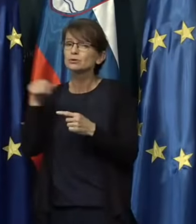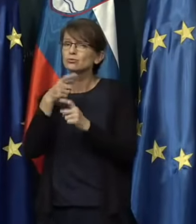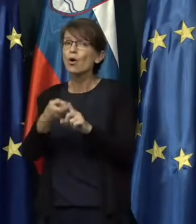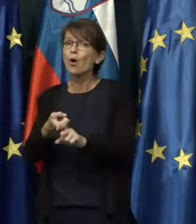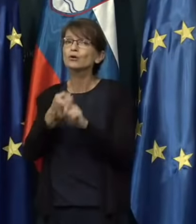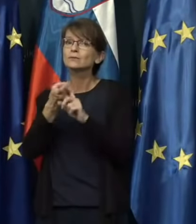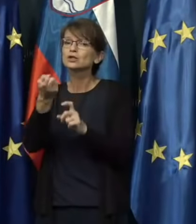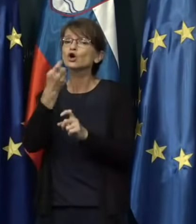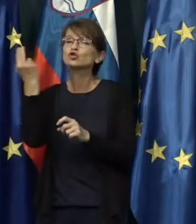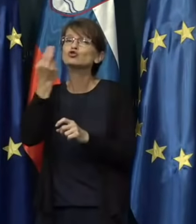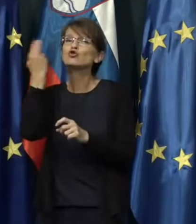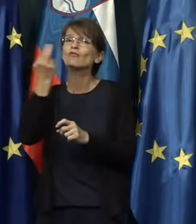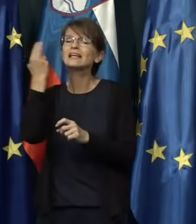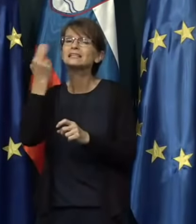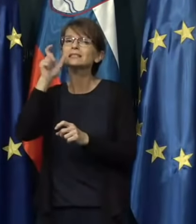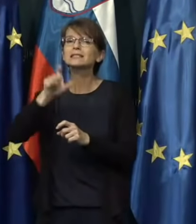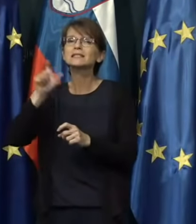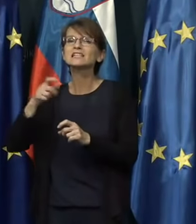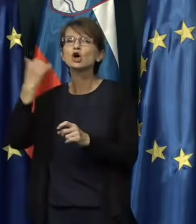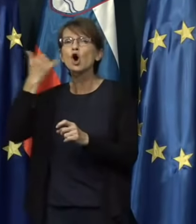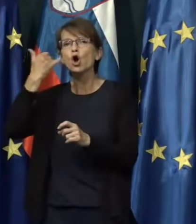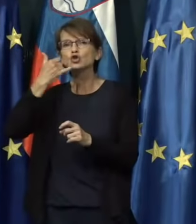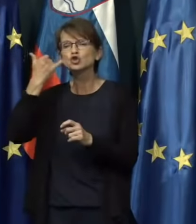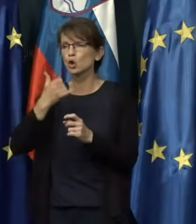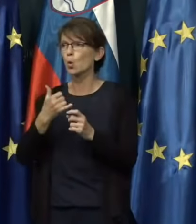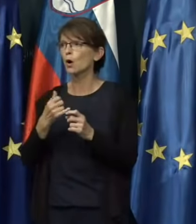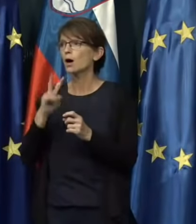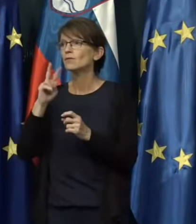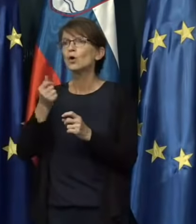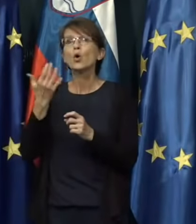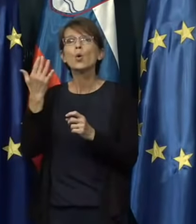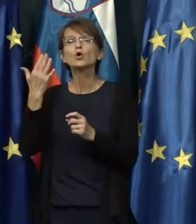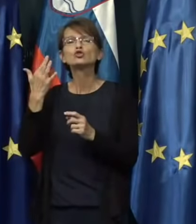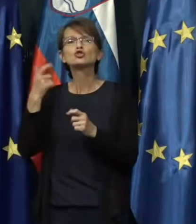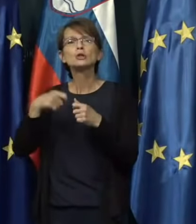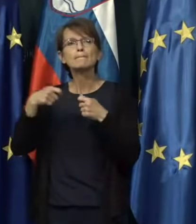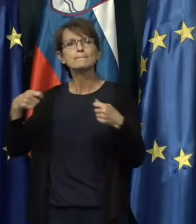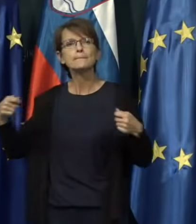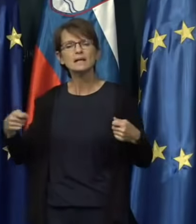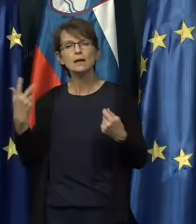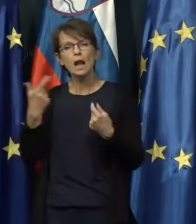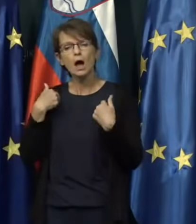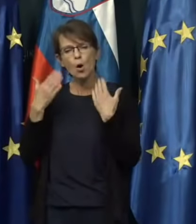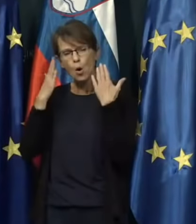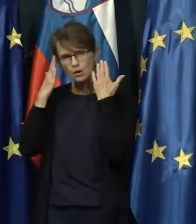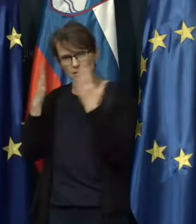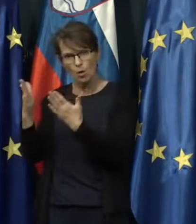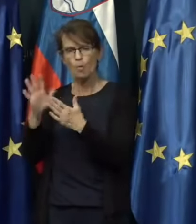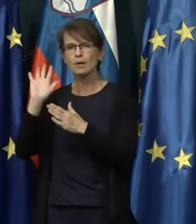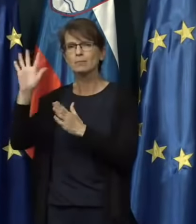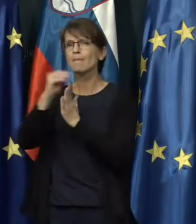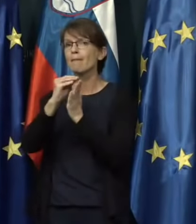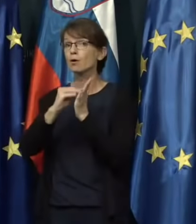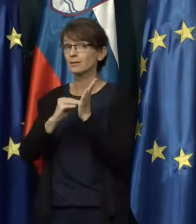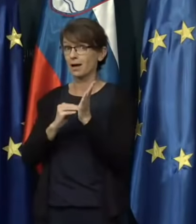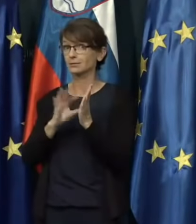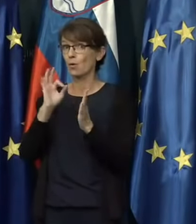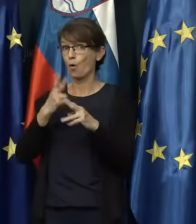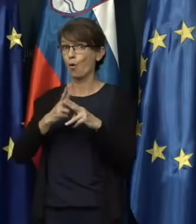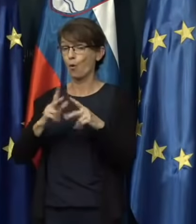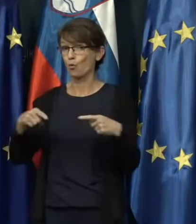slovenskih kostov. Pravim, v količni meri menite, da se je mogoče zanest na njihove podatke